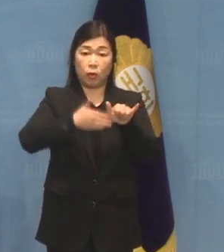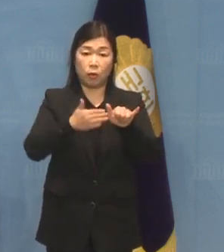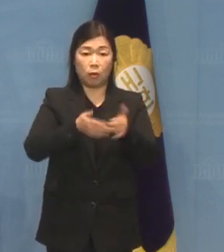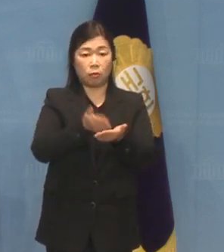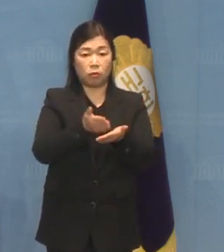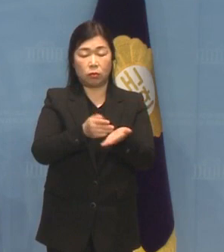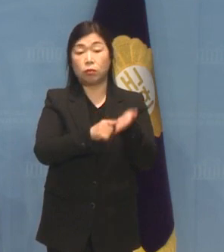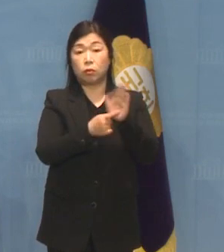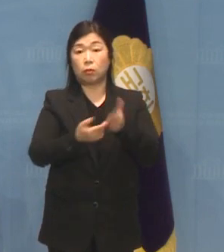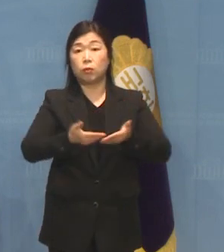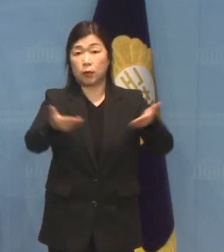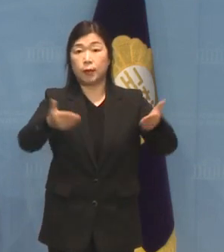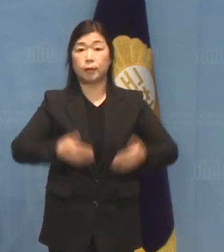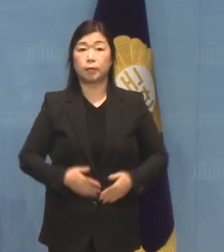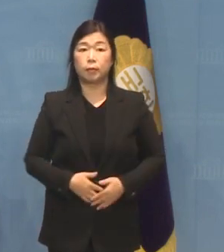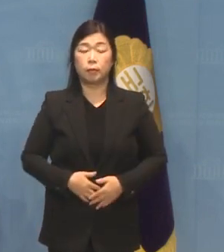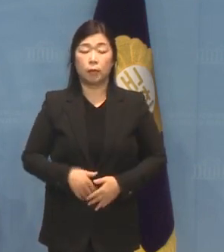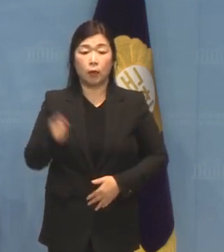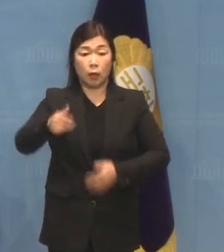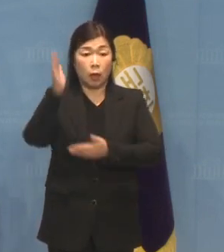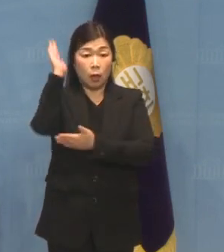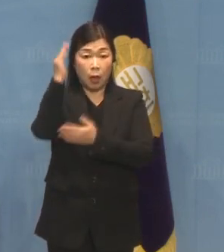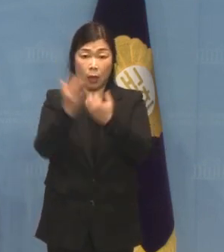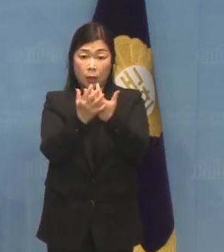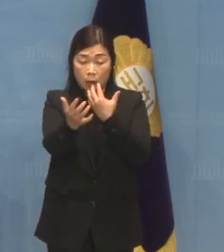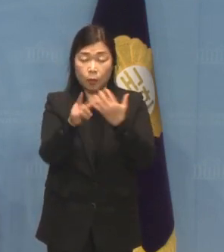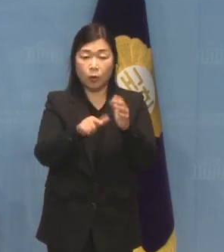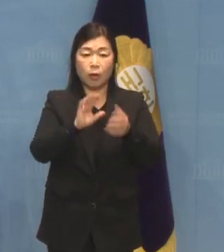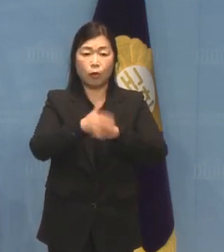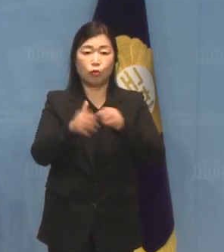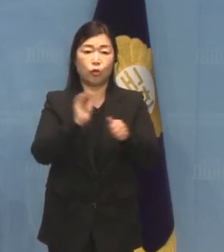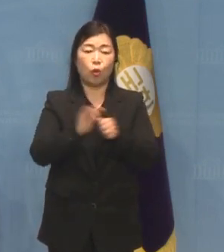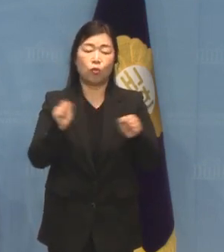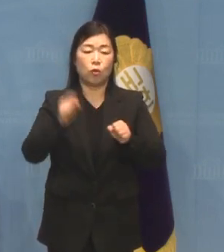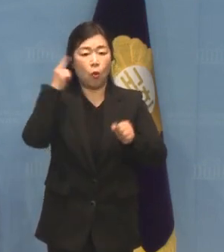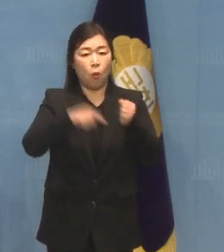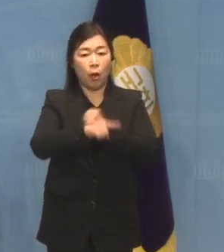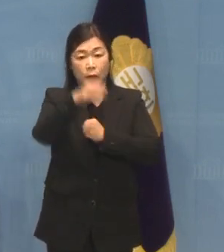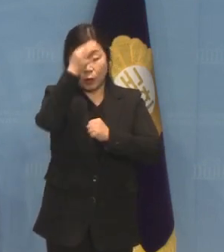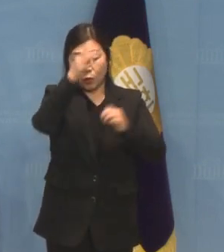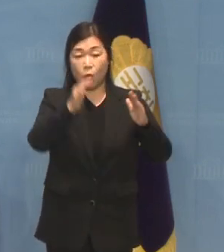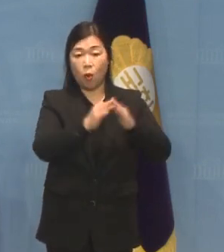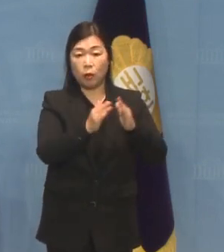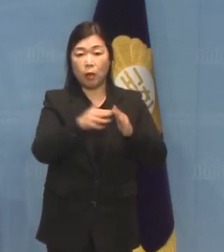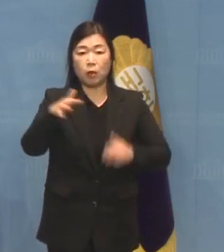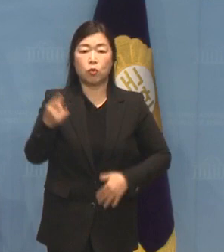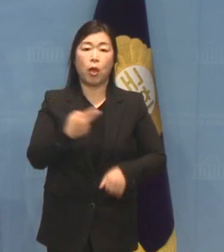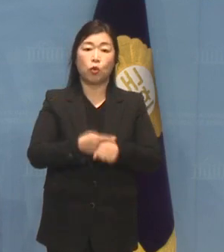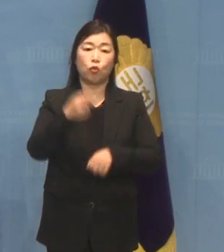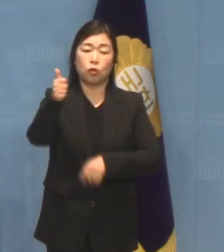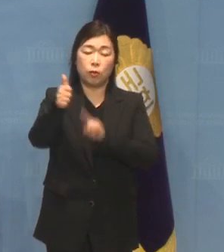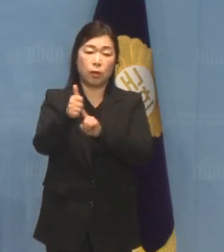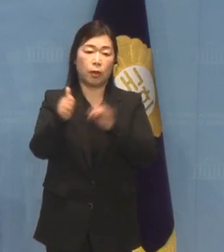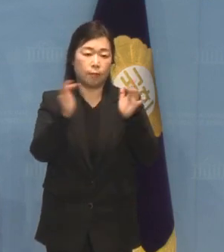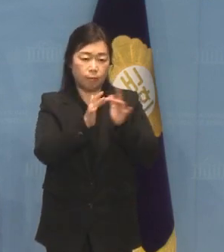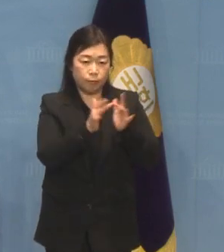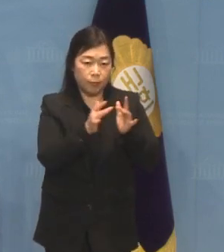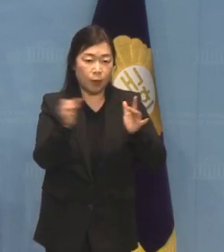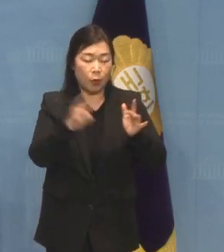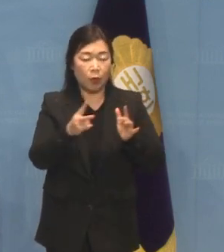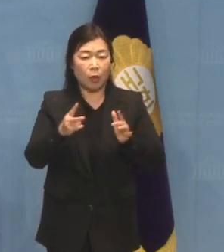생중계됩니다 이 강의는 대구 경북과학기술은 최지웅 교수가 모빌리티